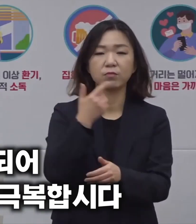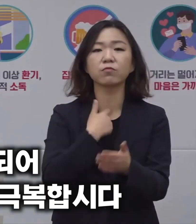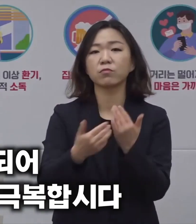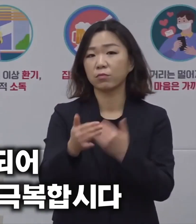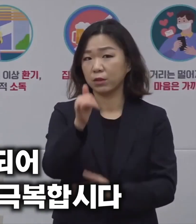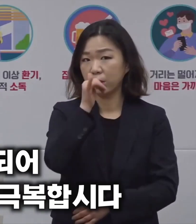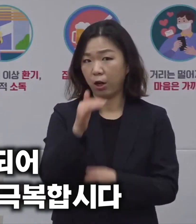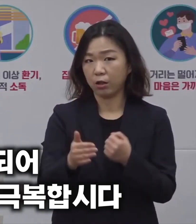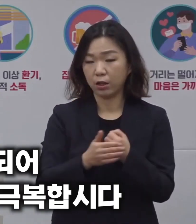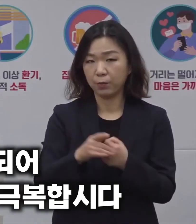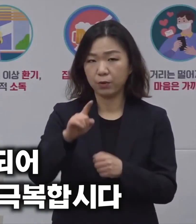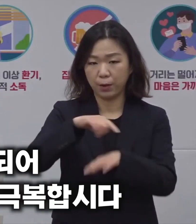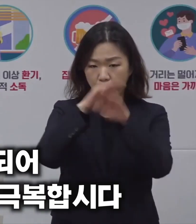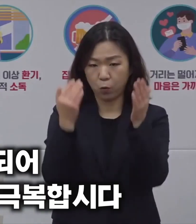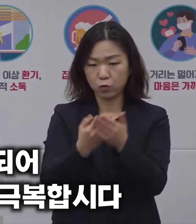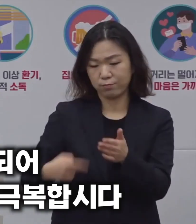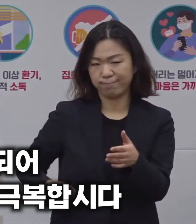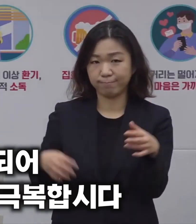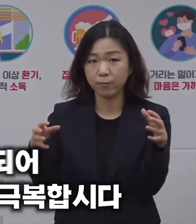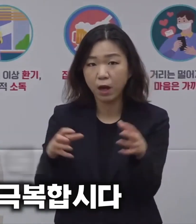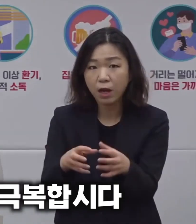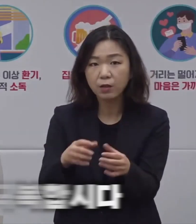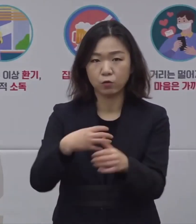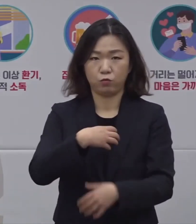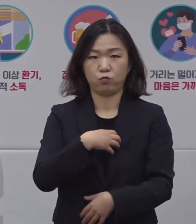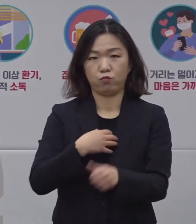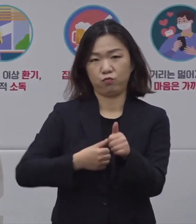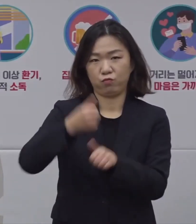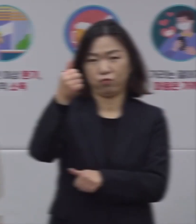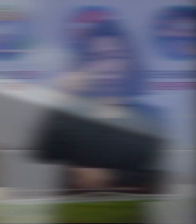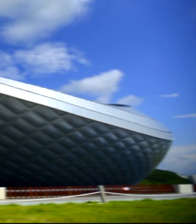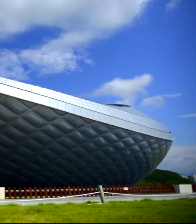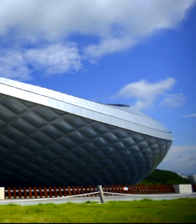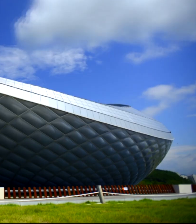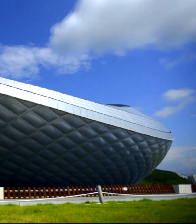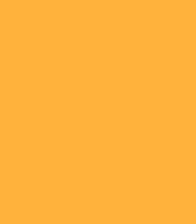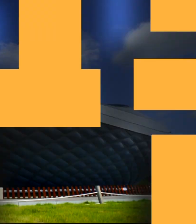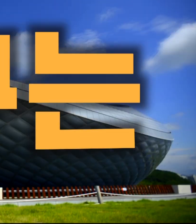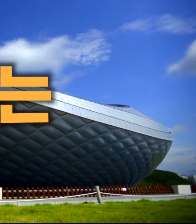모두 하나가 되어 이 위기를 극복해 맵시다.